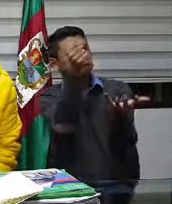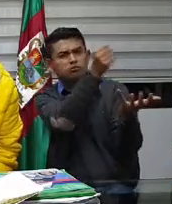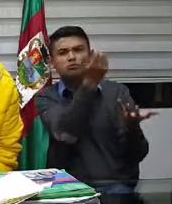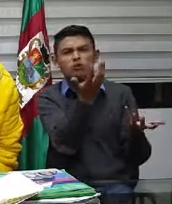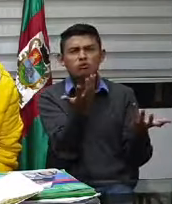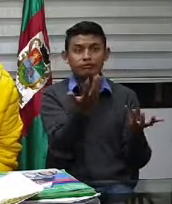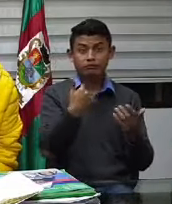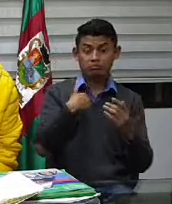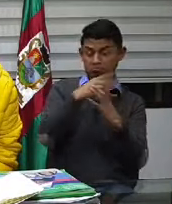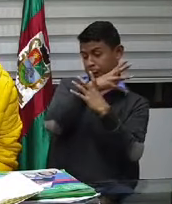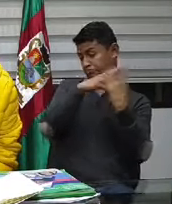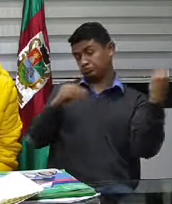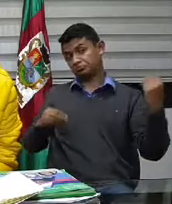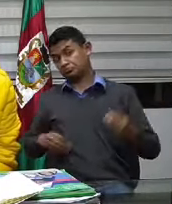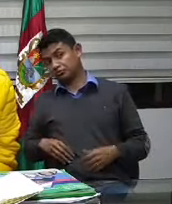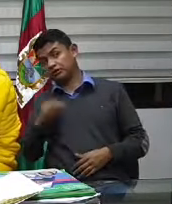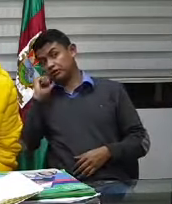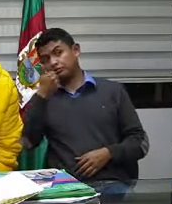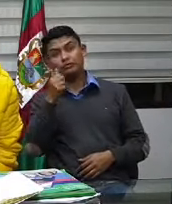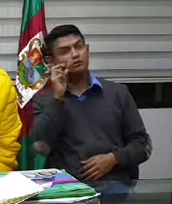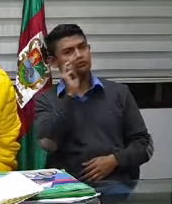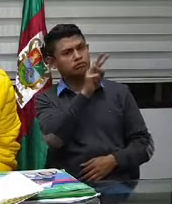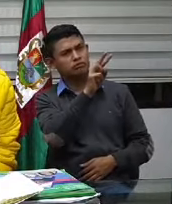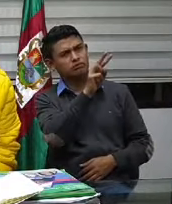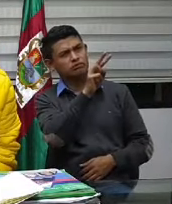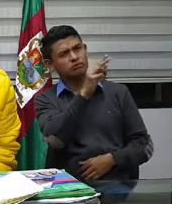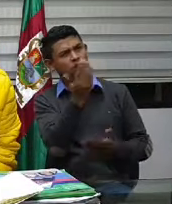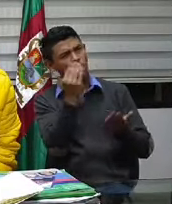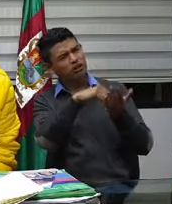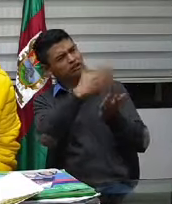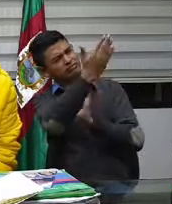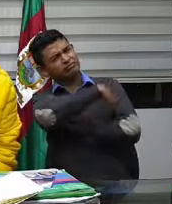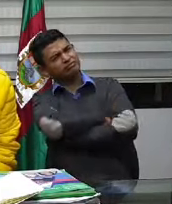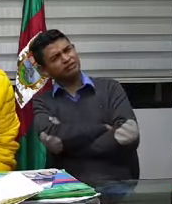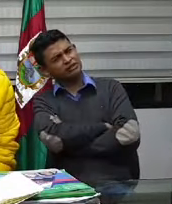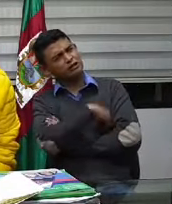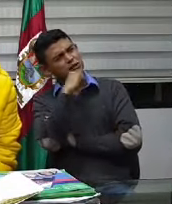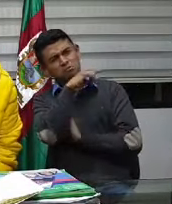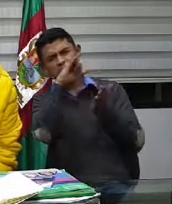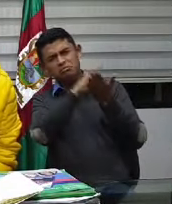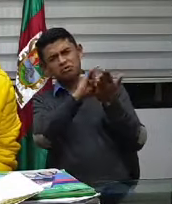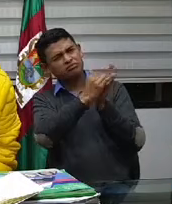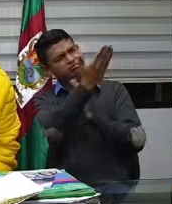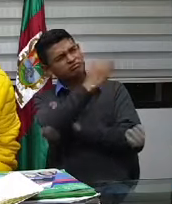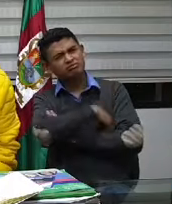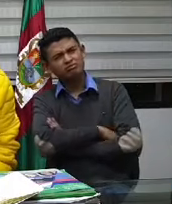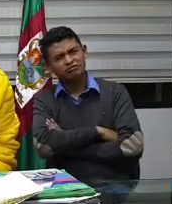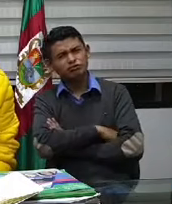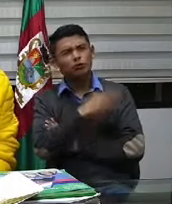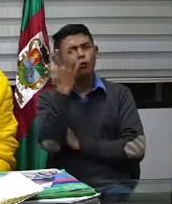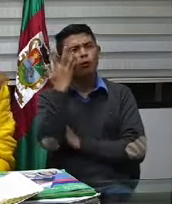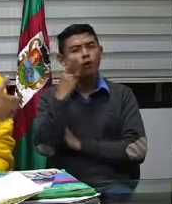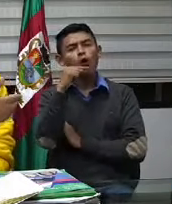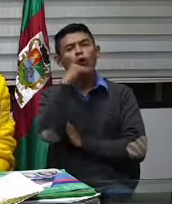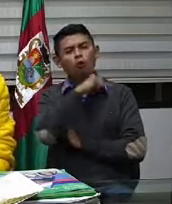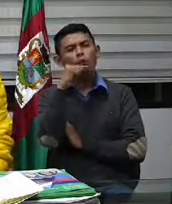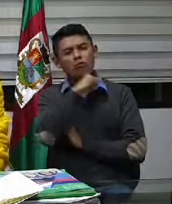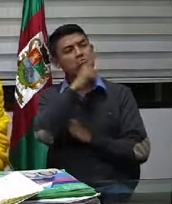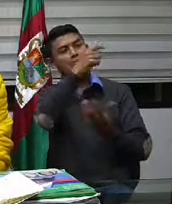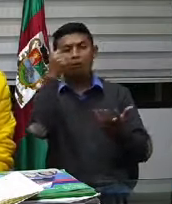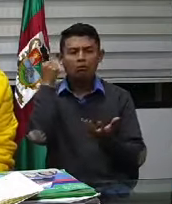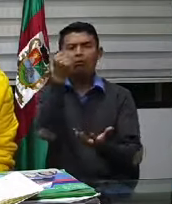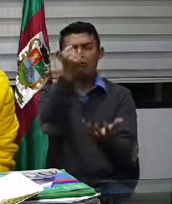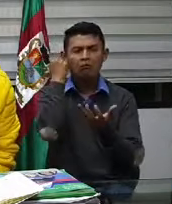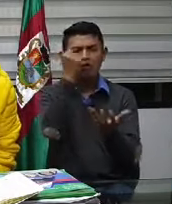sean ustedes también veedores de esta situación. ¿Qué sacamos entonces el trapo rojo todos los días llevándole al mercado? Y la gente que